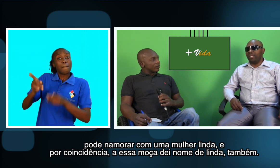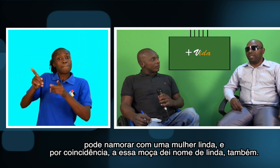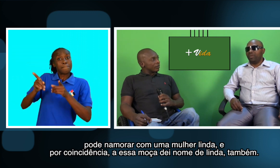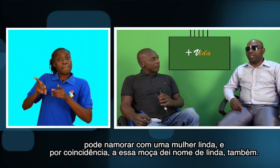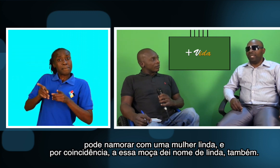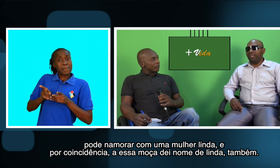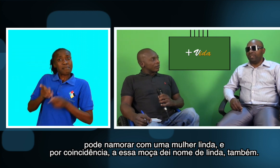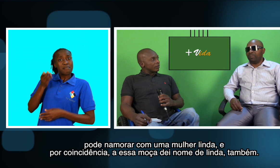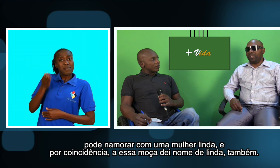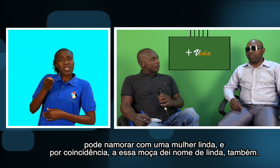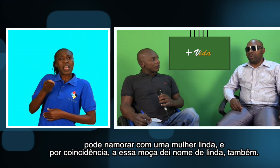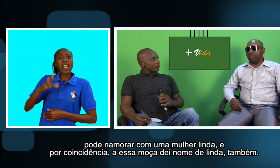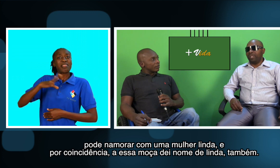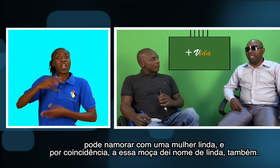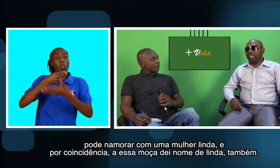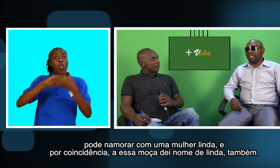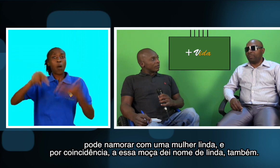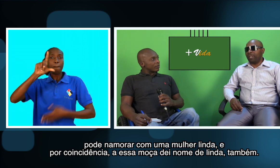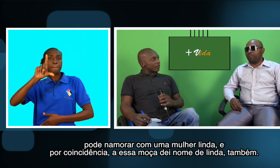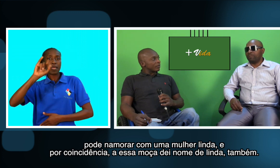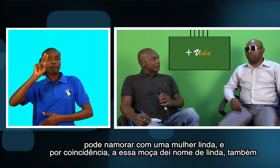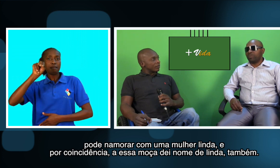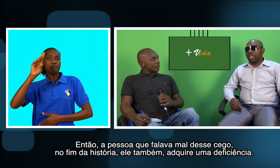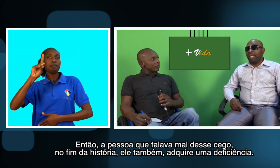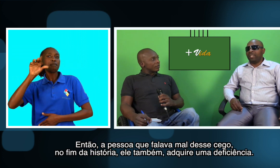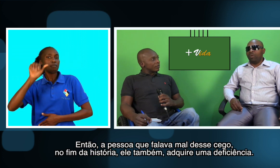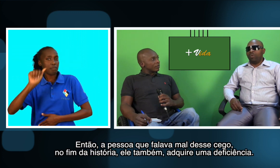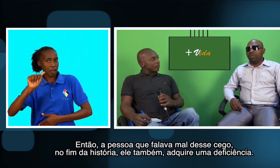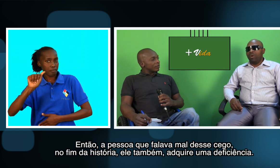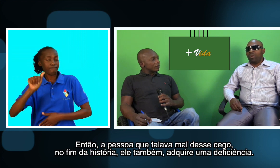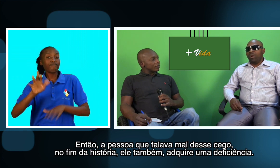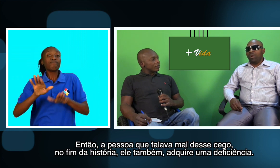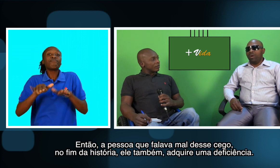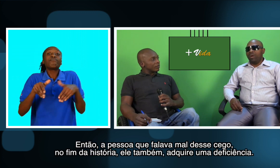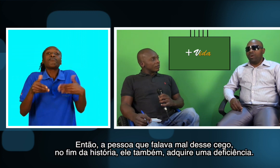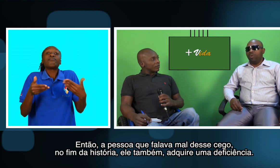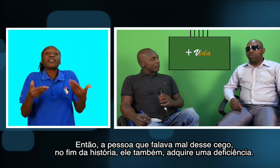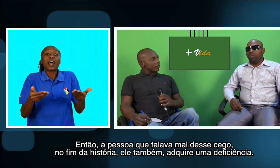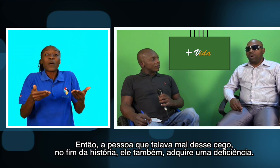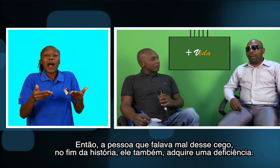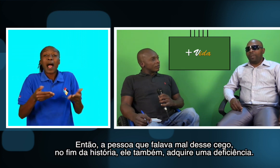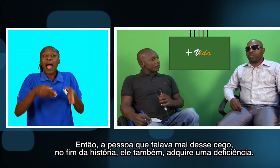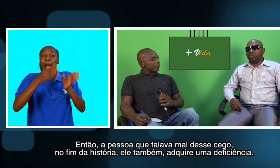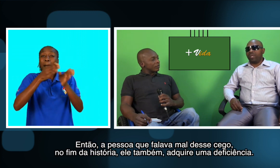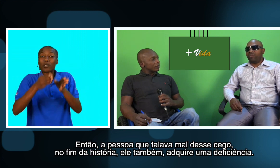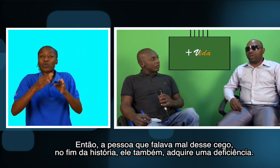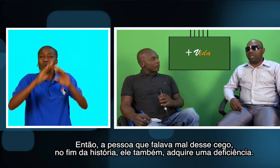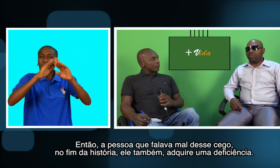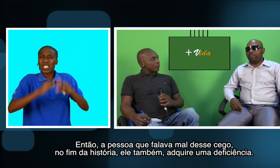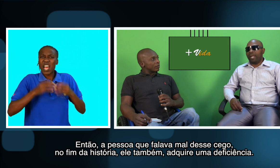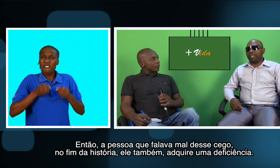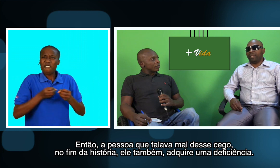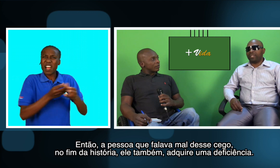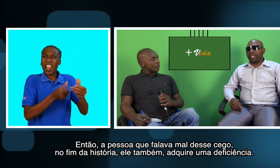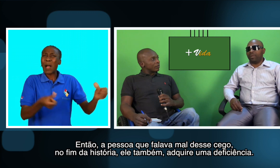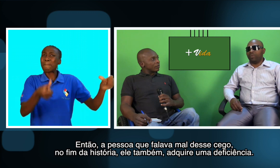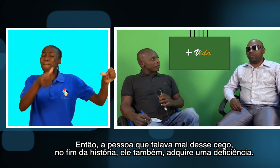eu dei o nome de linda também. Então, a pessoa que falava mal desse cego,